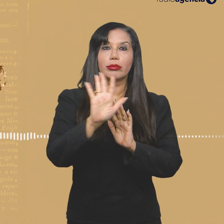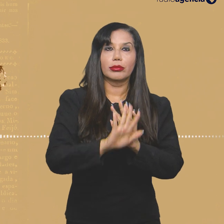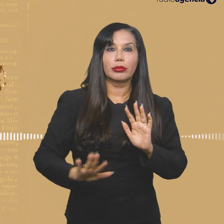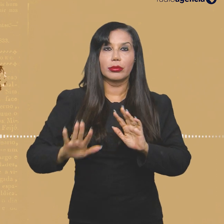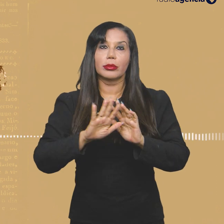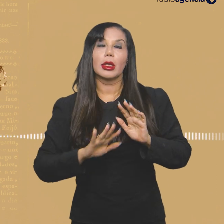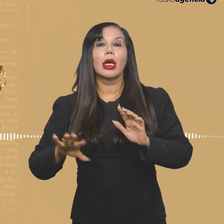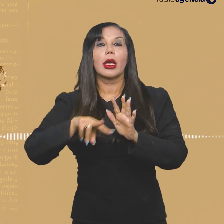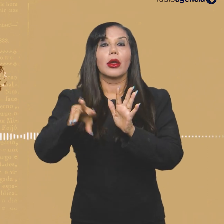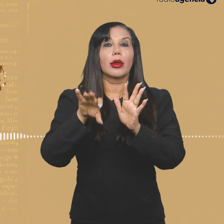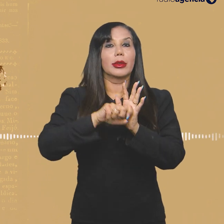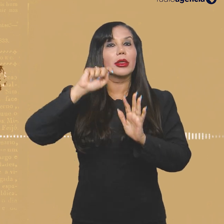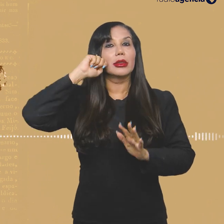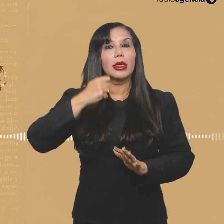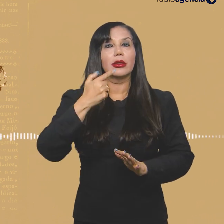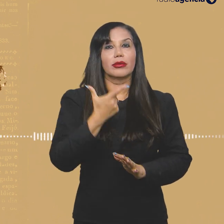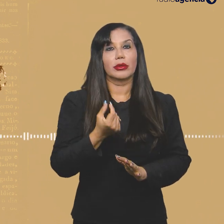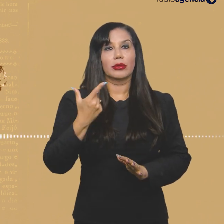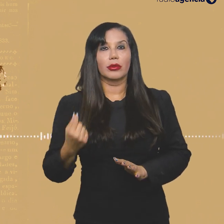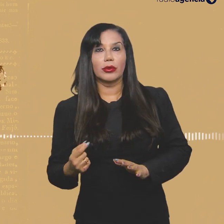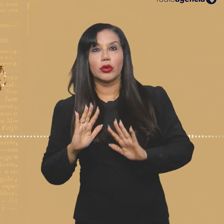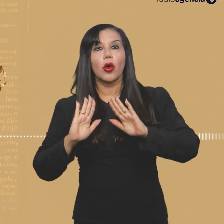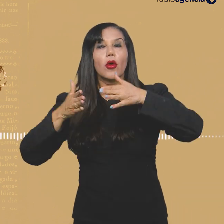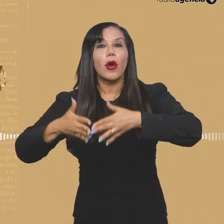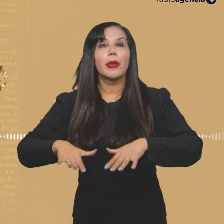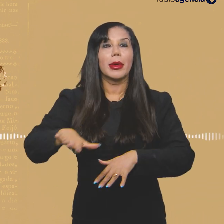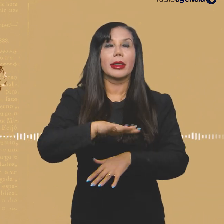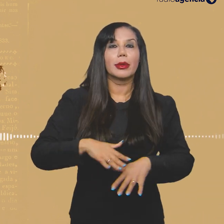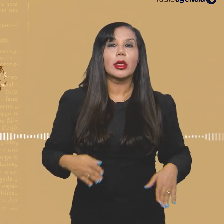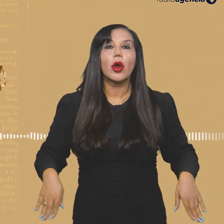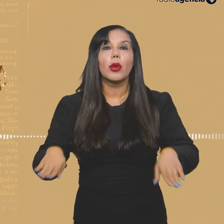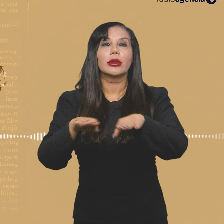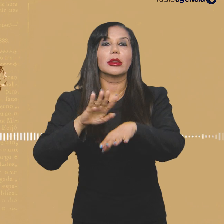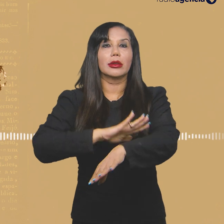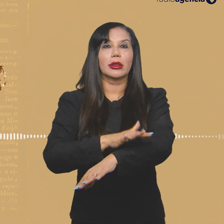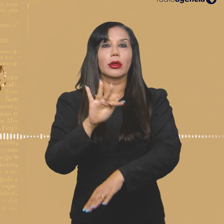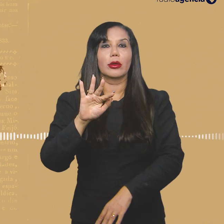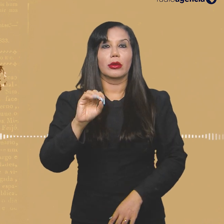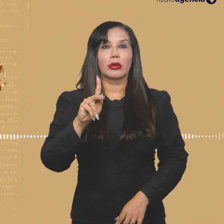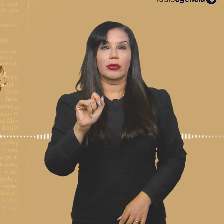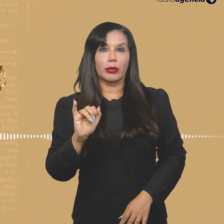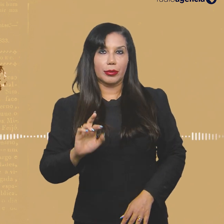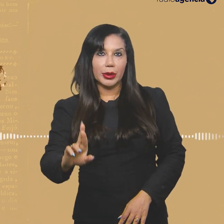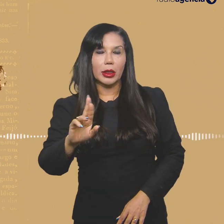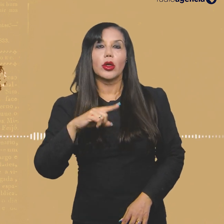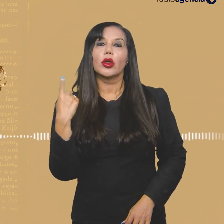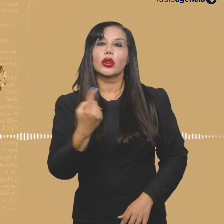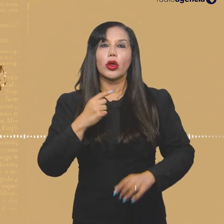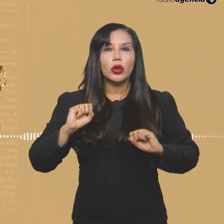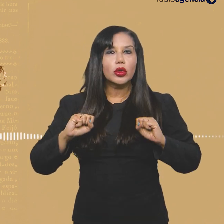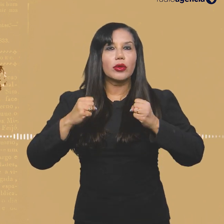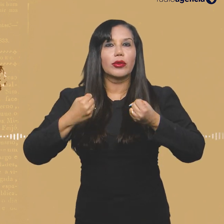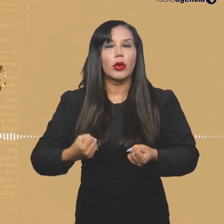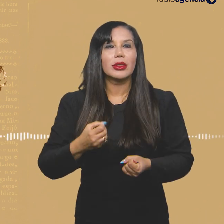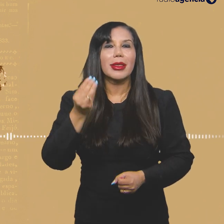da mídia negra lançado em 2020 pelo Fórum Permanente pela Igualdade Racial, o FOPIR. A gente estava fazendo um